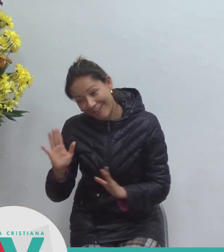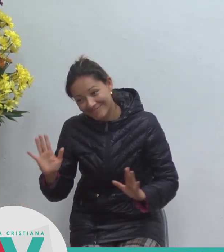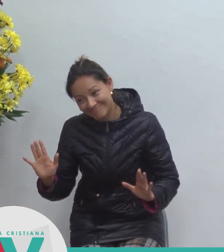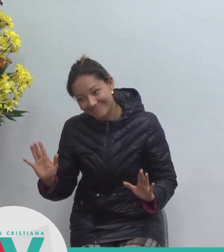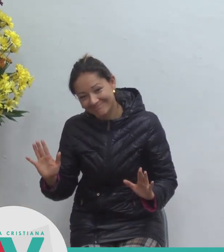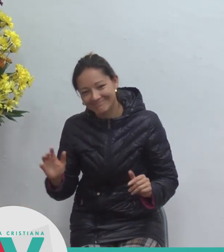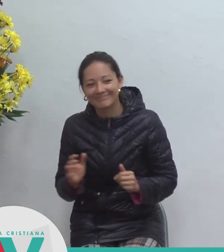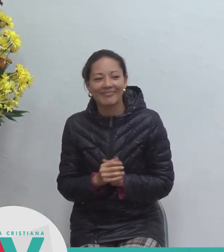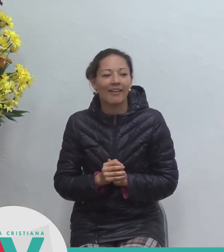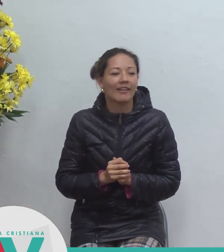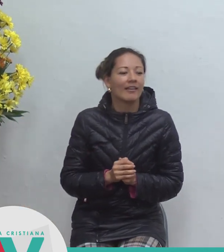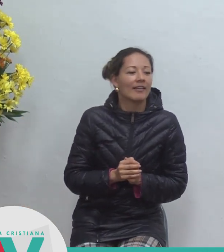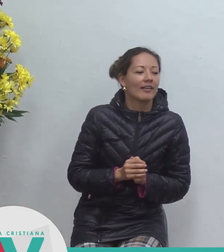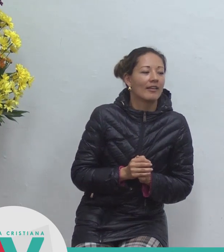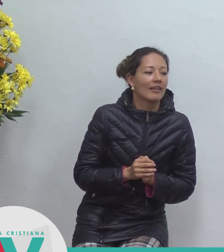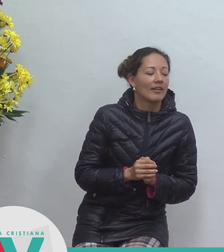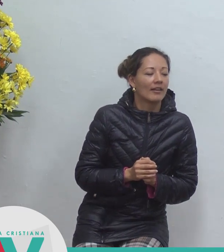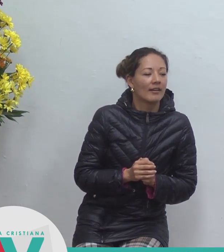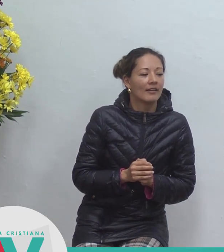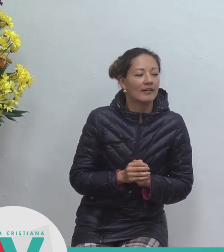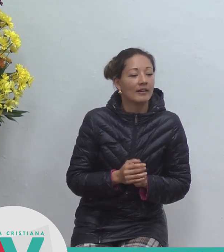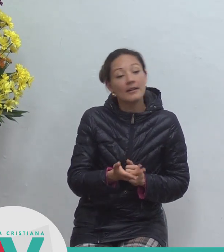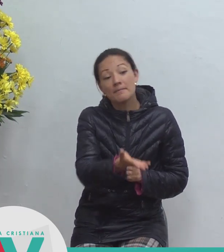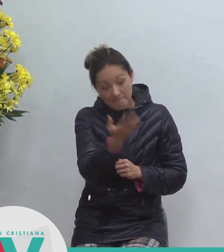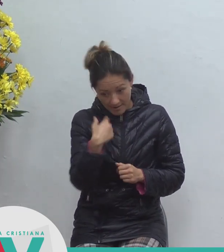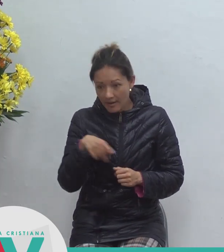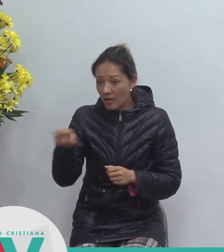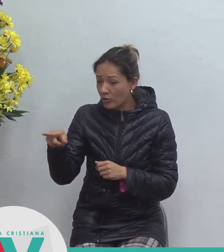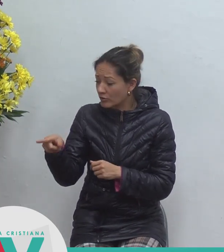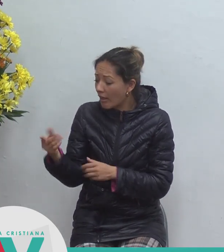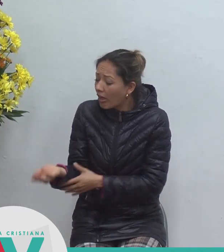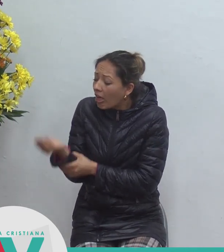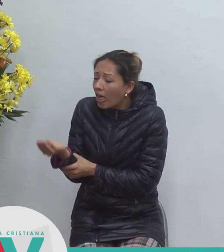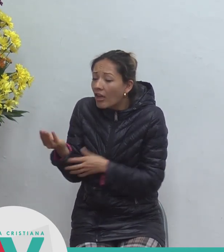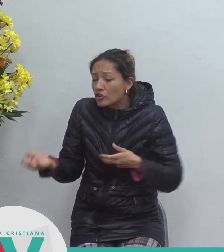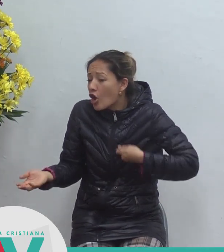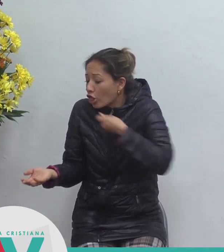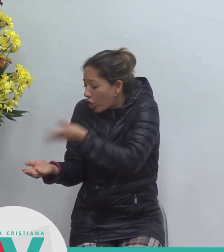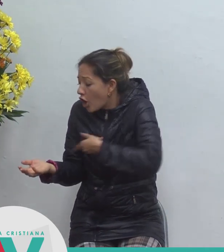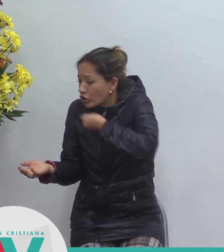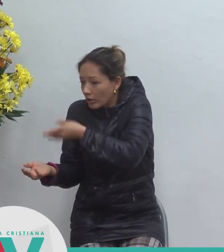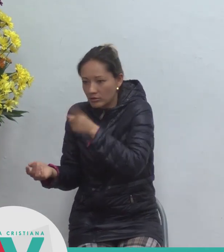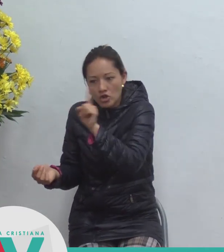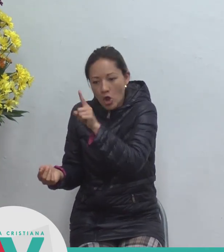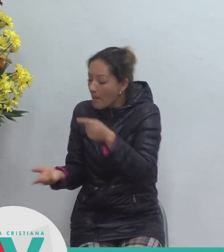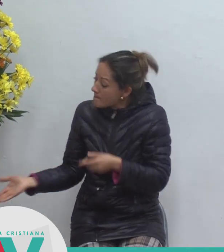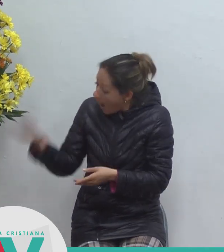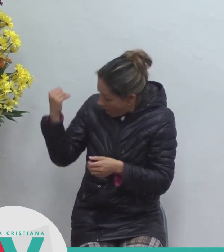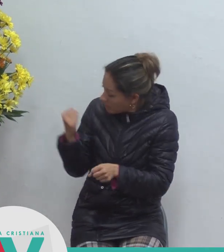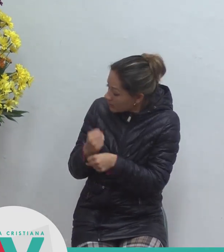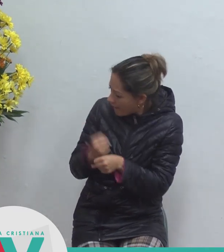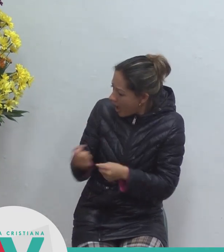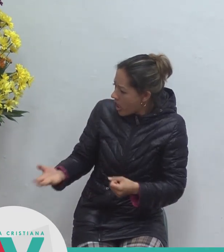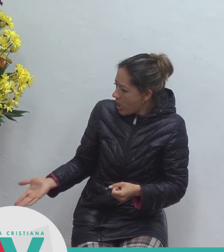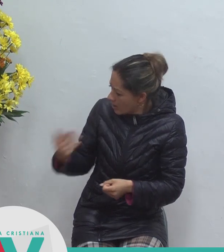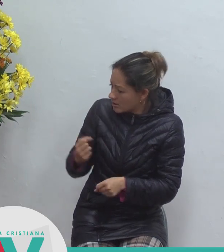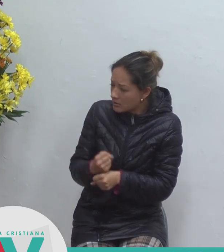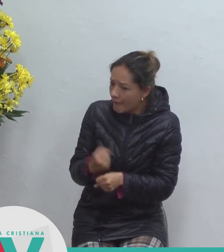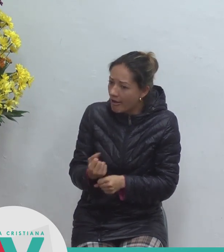postes venga y pinta casas venga y usted se da cuenta que en colombia no está buscando empleados no consigue empleados pero todo el mundo está sentado